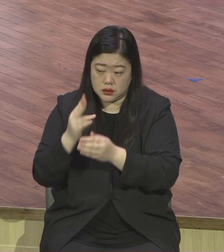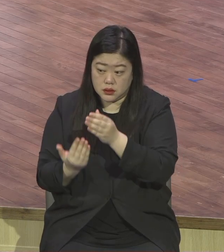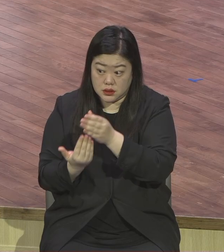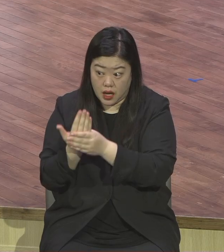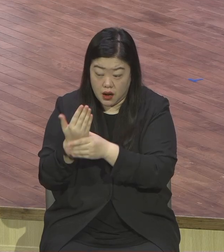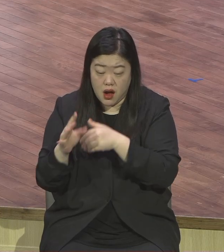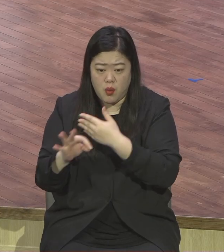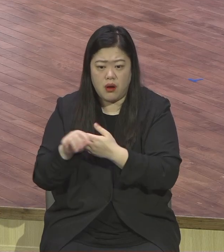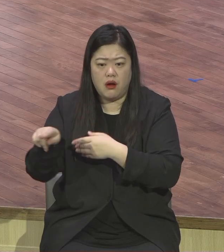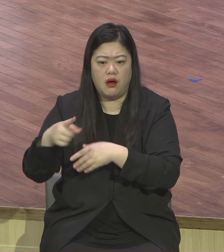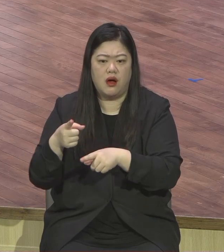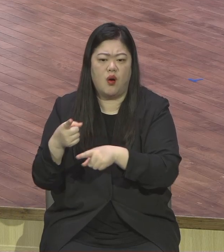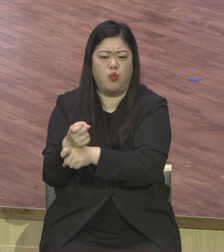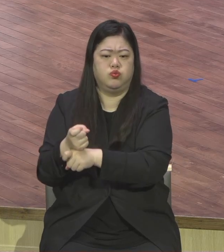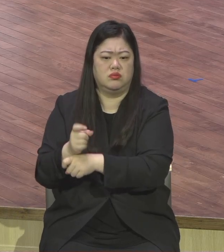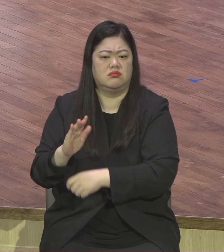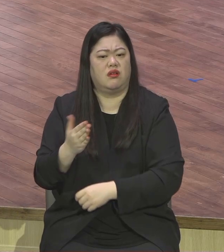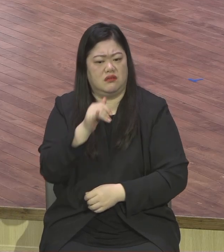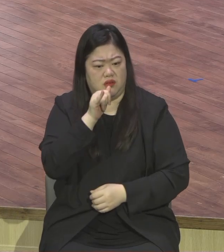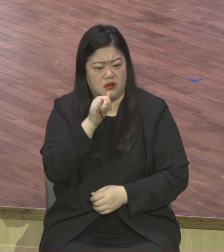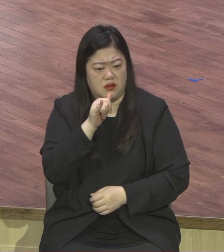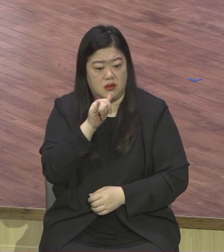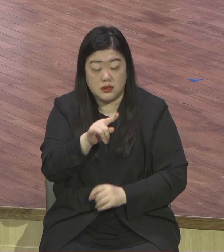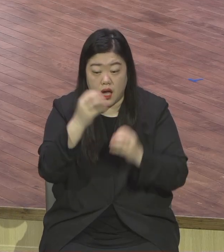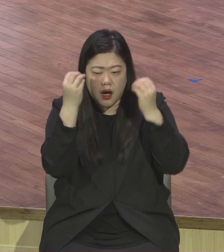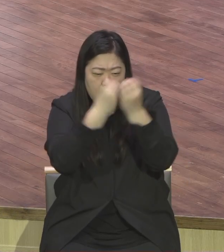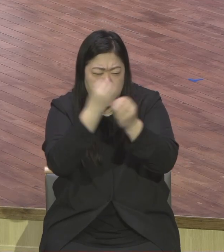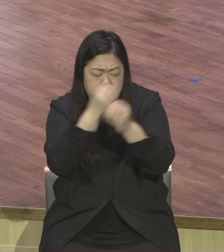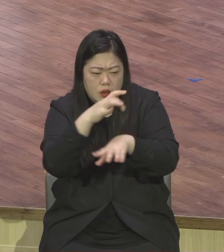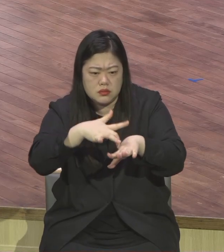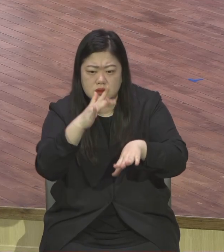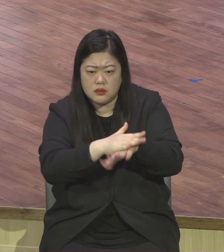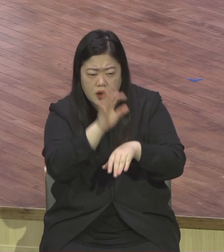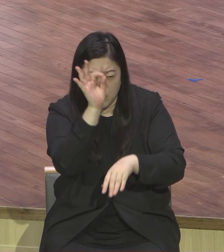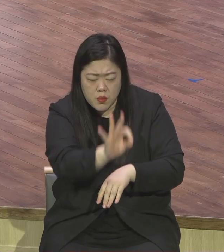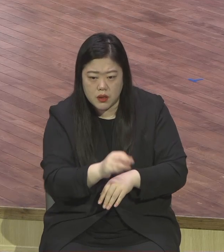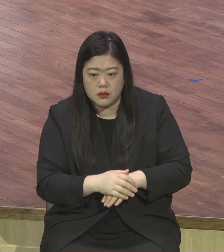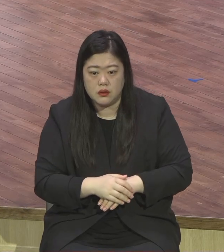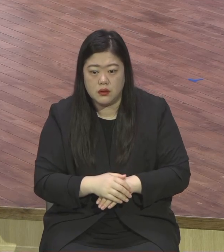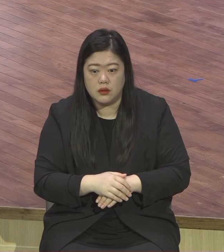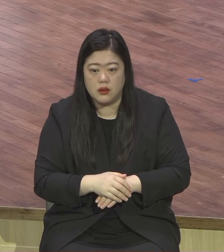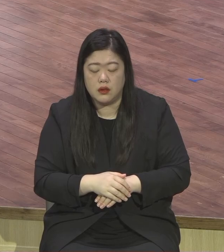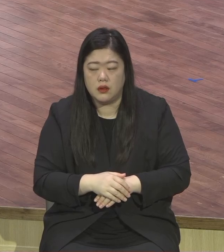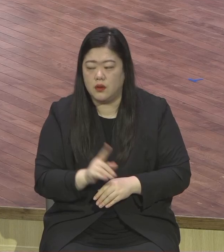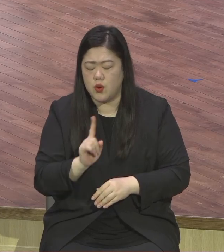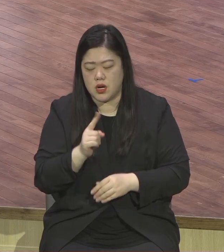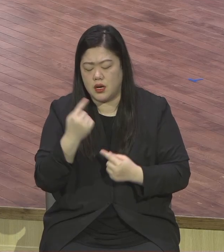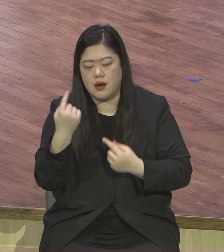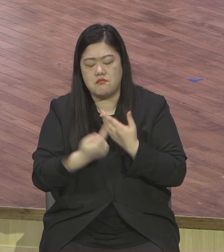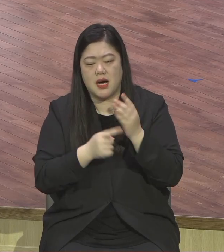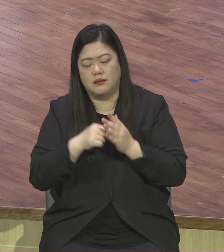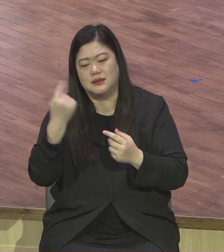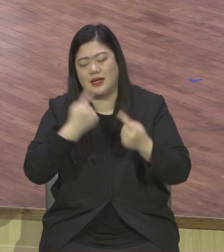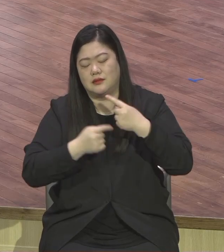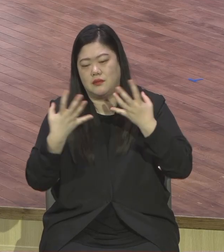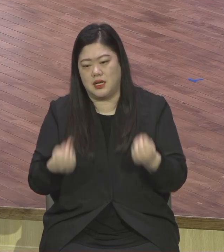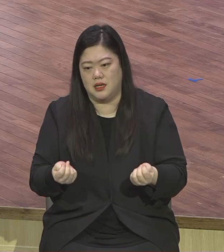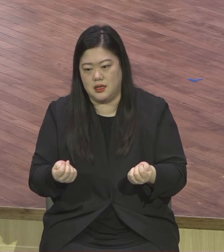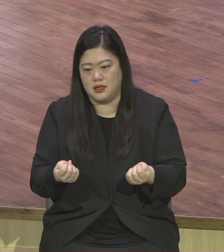깡패들이나 이렇게 좀 불량배들 쳐다만 봐도 화를 내면서 때려요. 왜냐 상처가